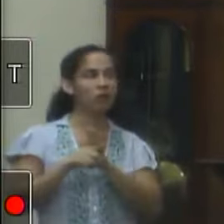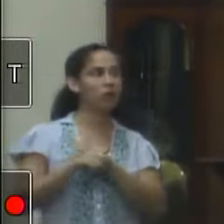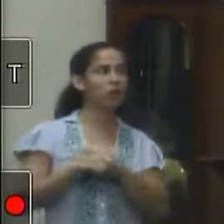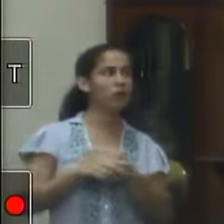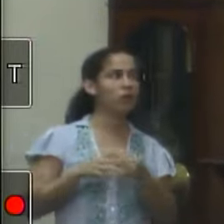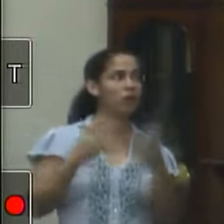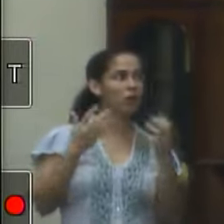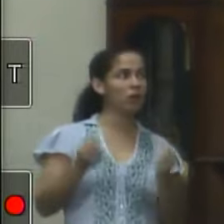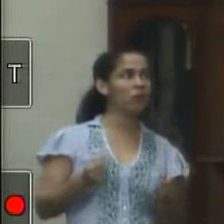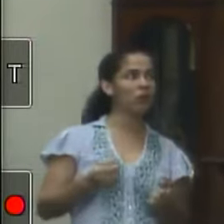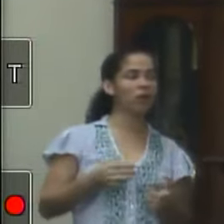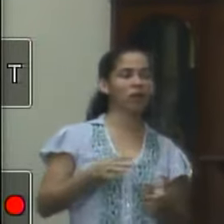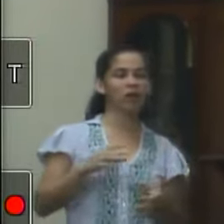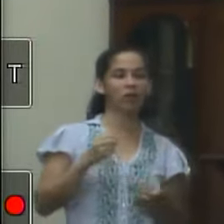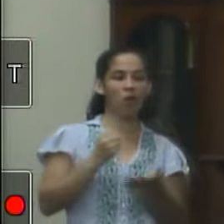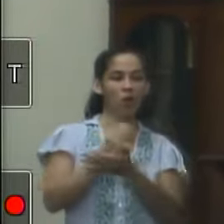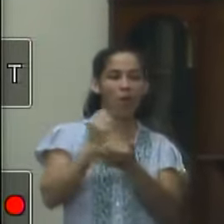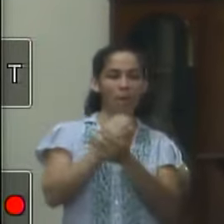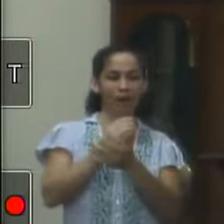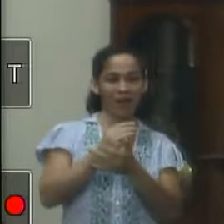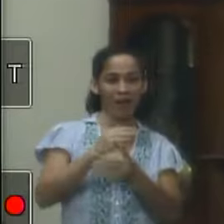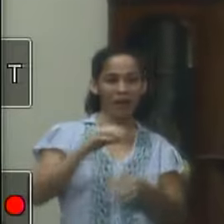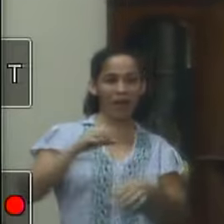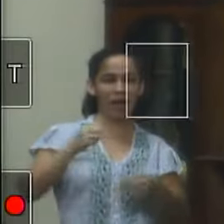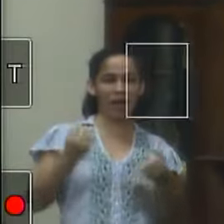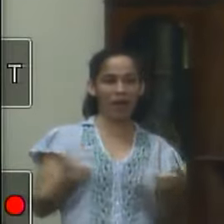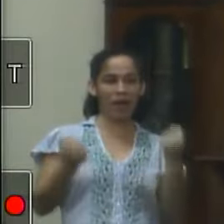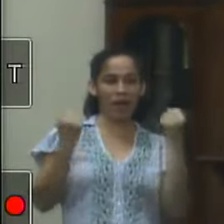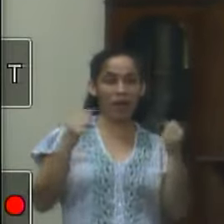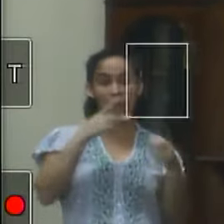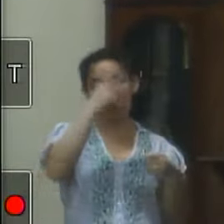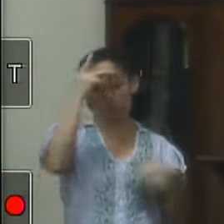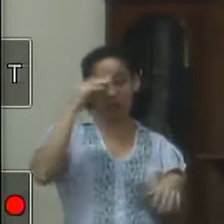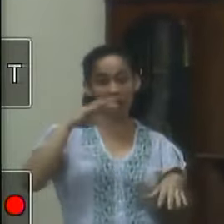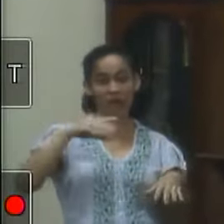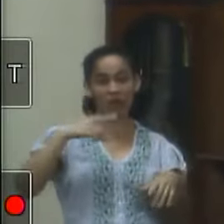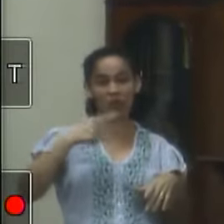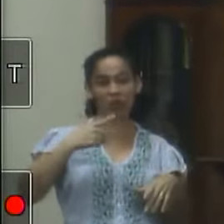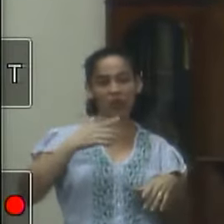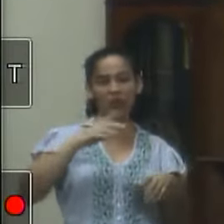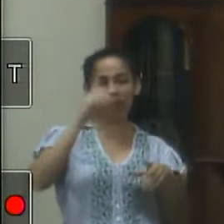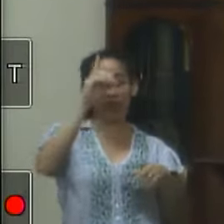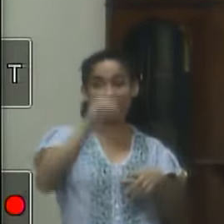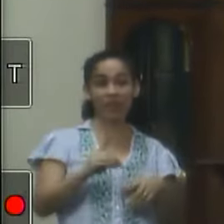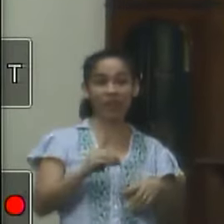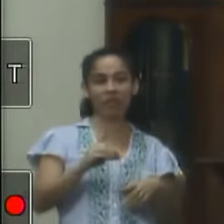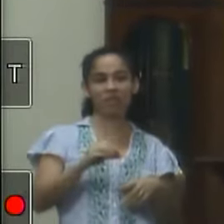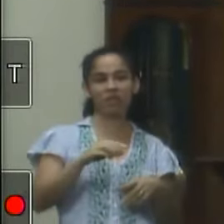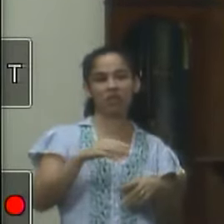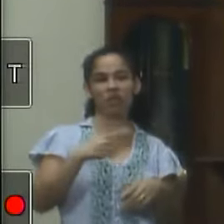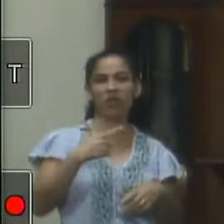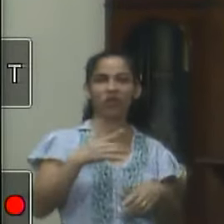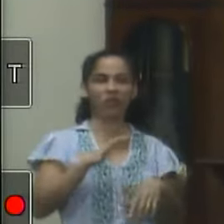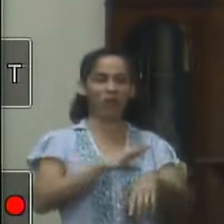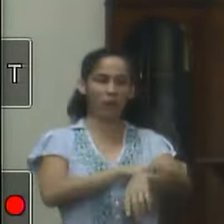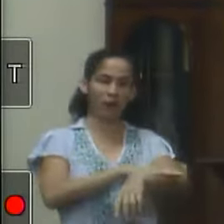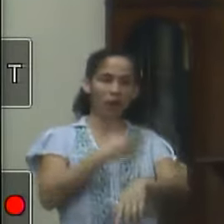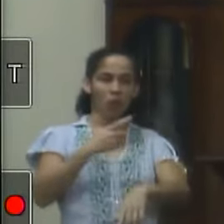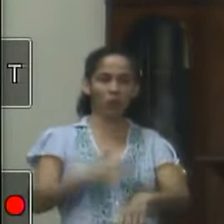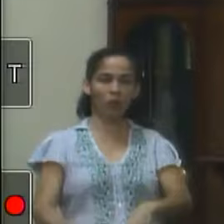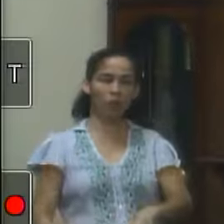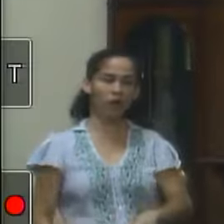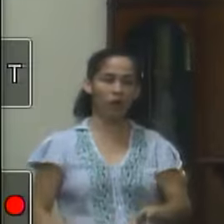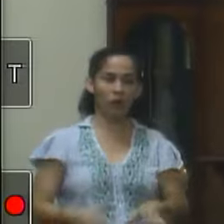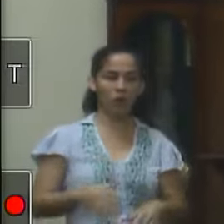aquisição de equipamentos ao ar livre para deficiente Valença tem um número muito grande de pessoas portadoras de necessidades especiais e temos que